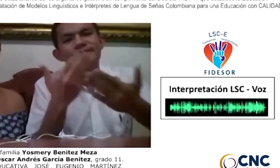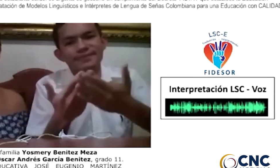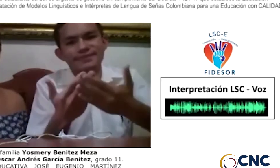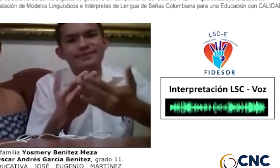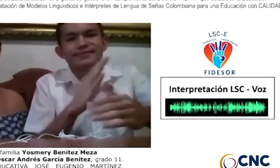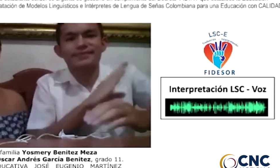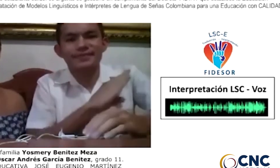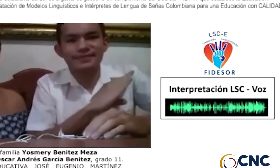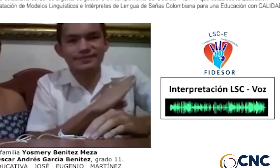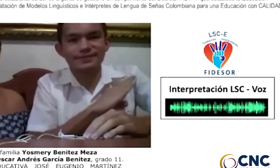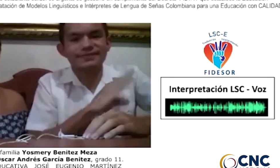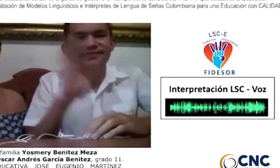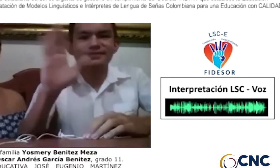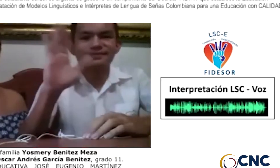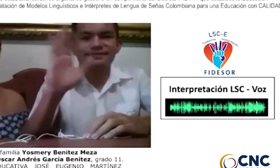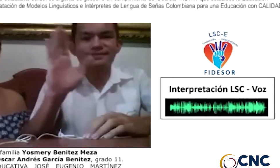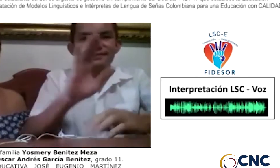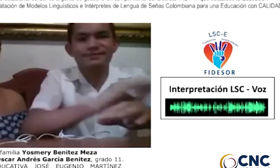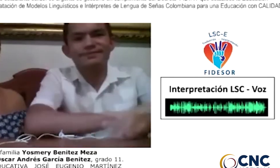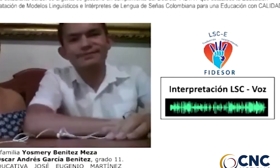gracias, señor alcalde. Hasta luego.